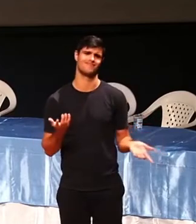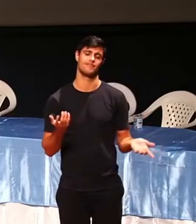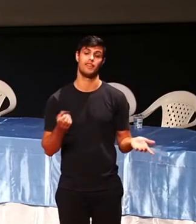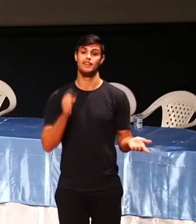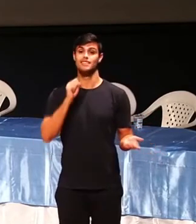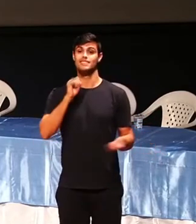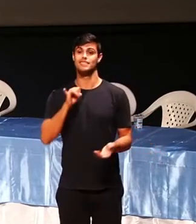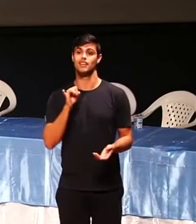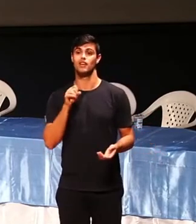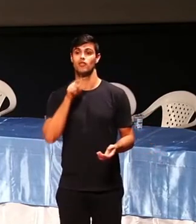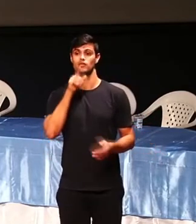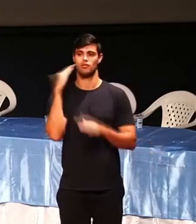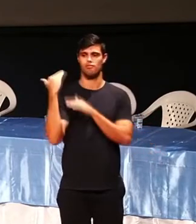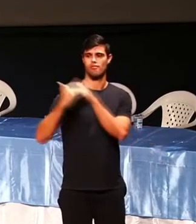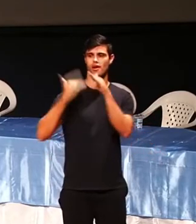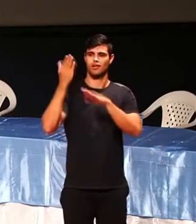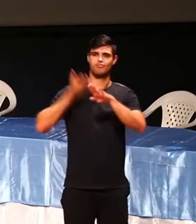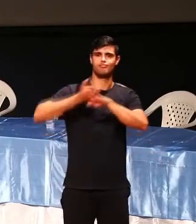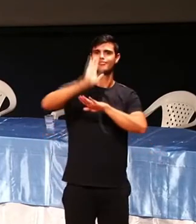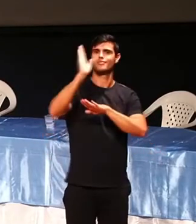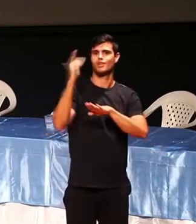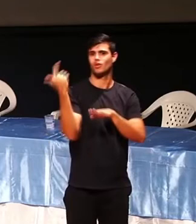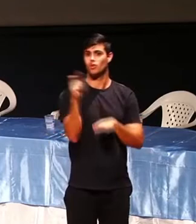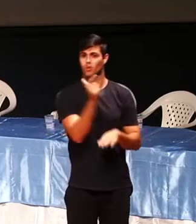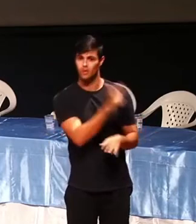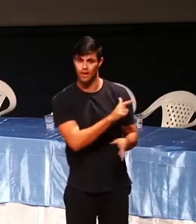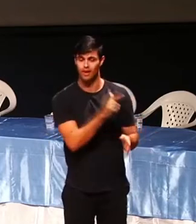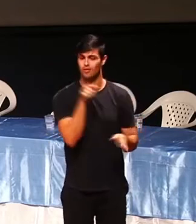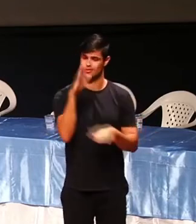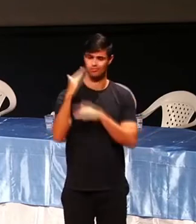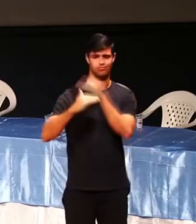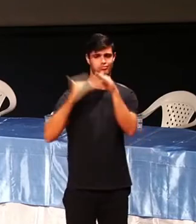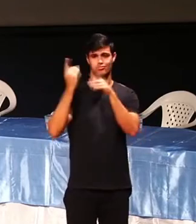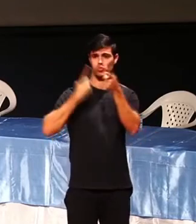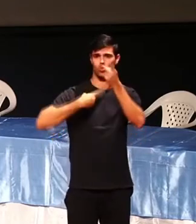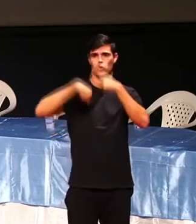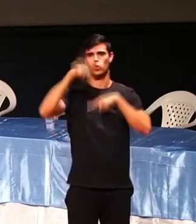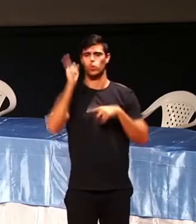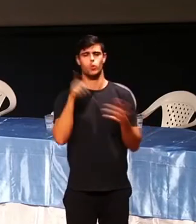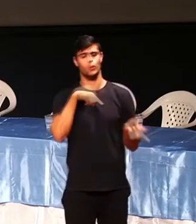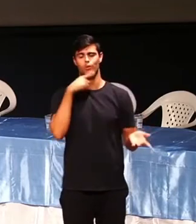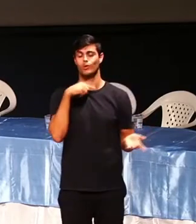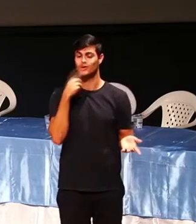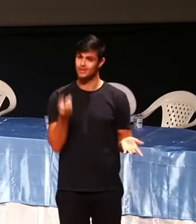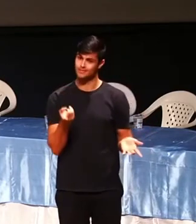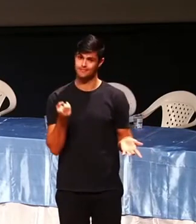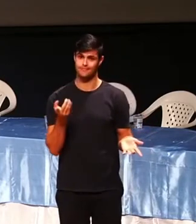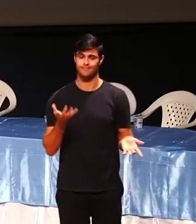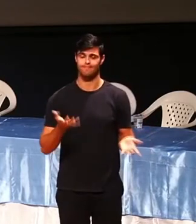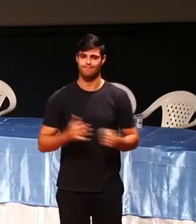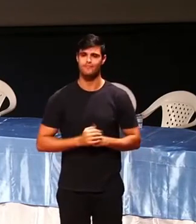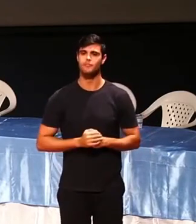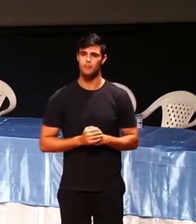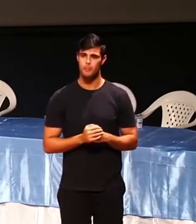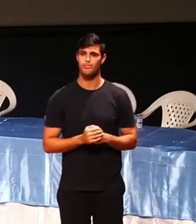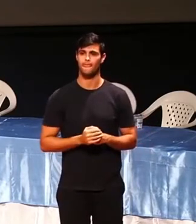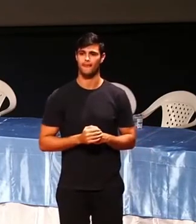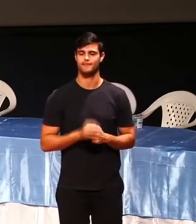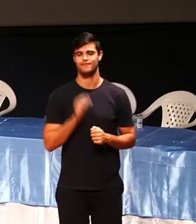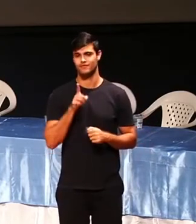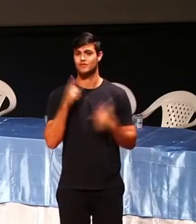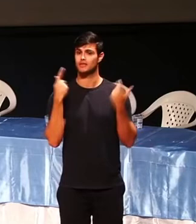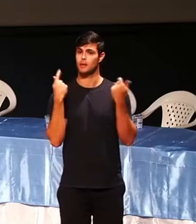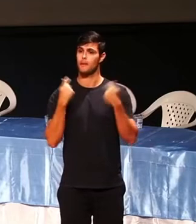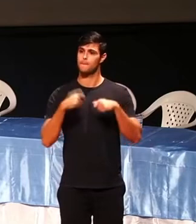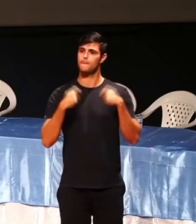E você quer ficar na oitava série ou quer evoluir? Porque é questão de frequência. Você sintonizar na 88,7, você vai pegar uma rádio.